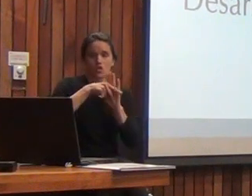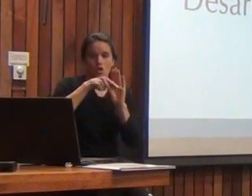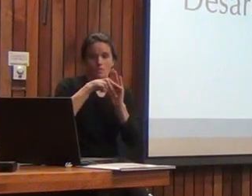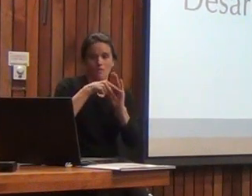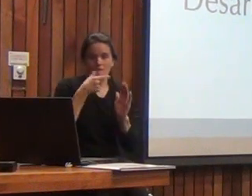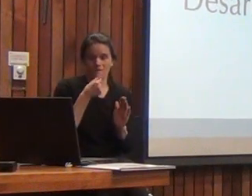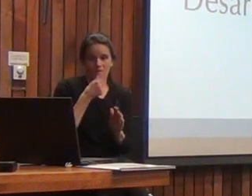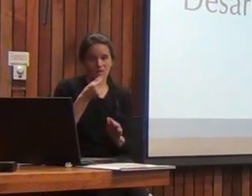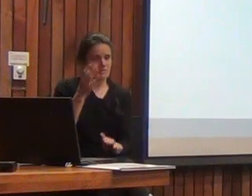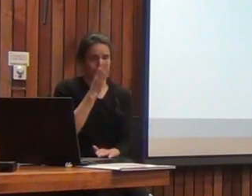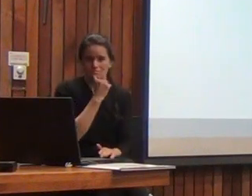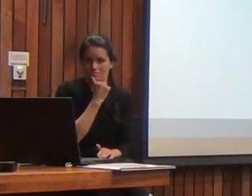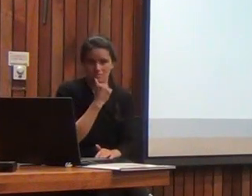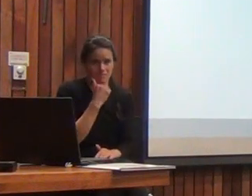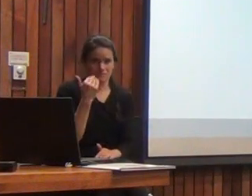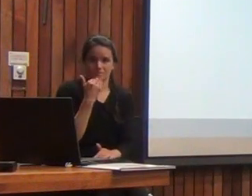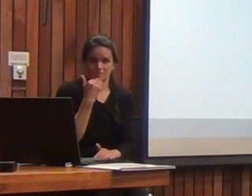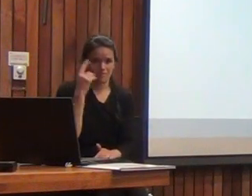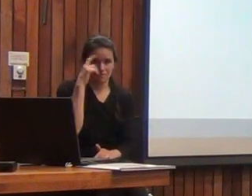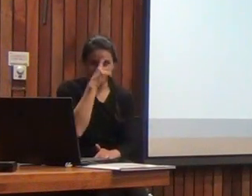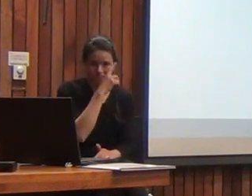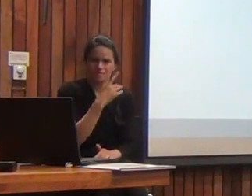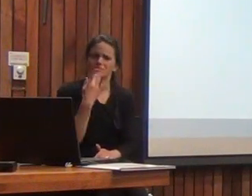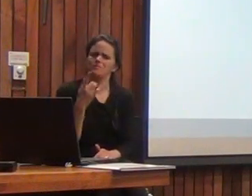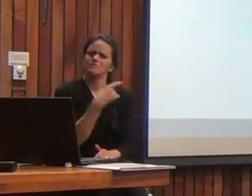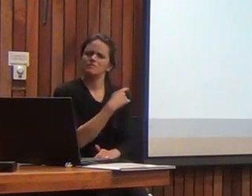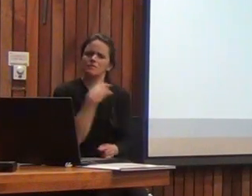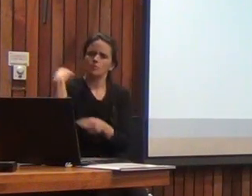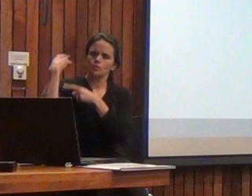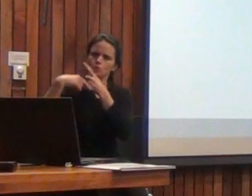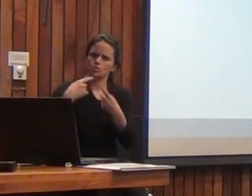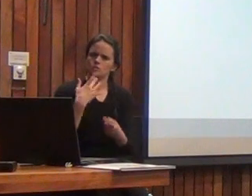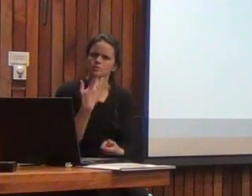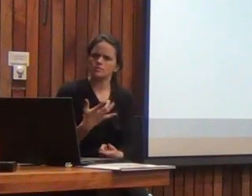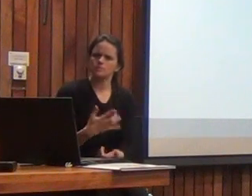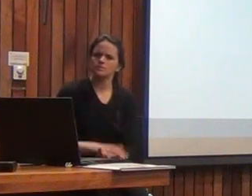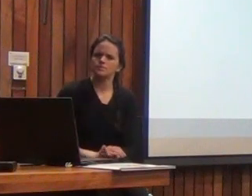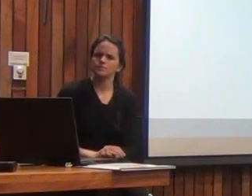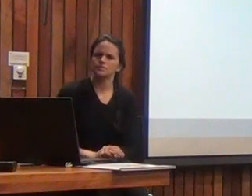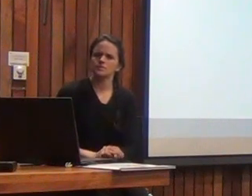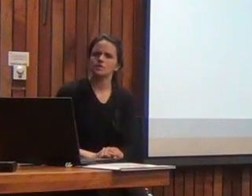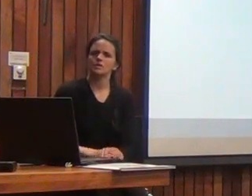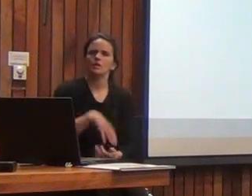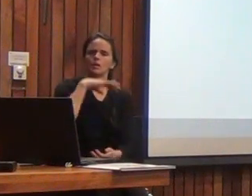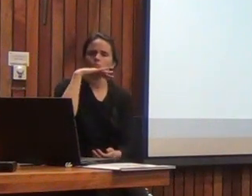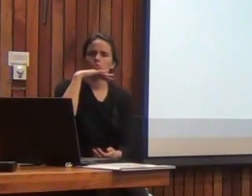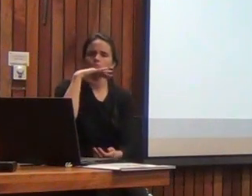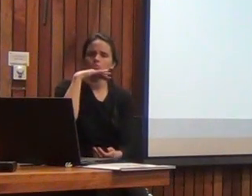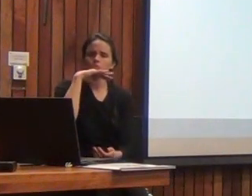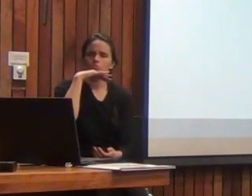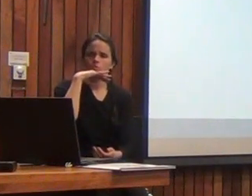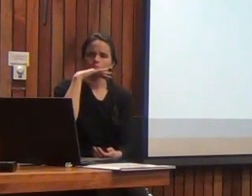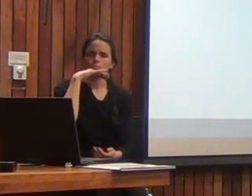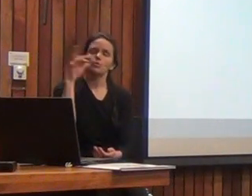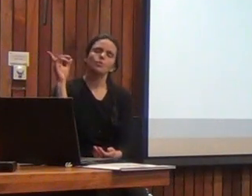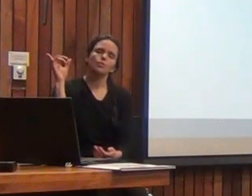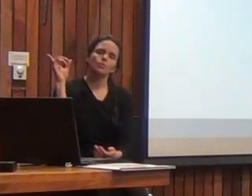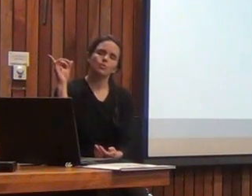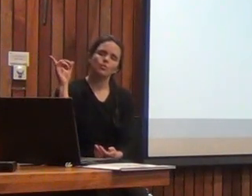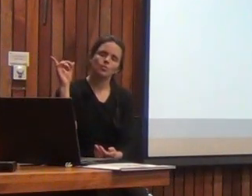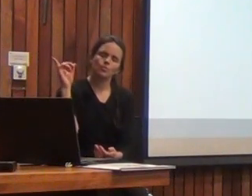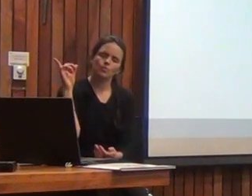nada sencillas porque para este procedimiento el desarrollo de normas utilizamos los últimos